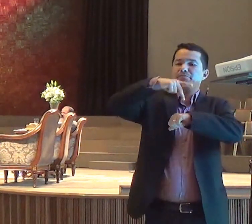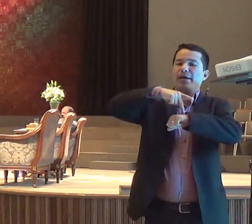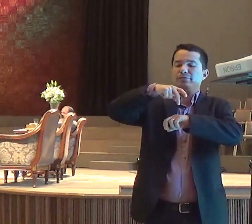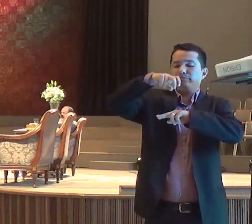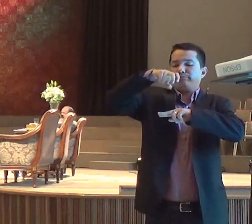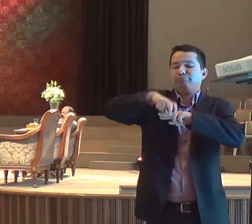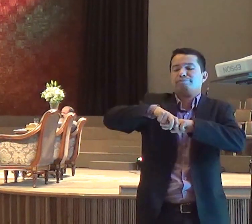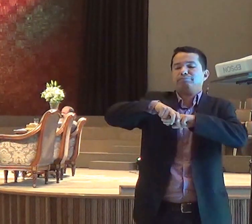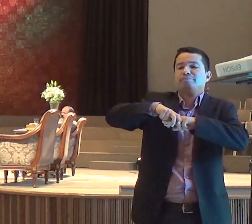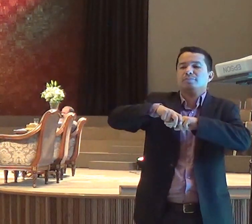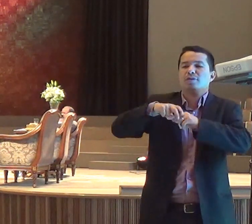eu acho tremendo isso,